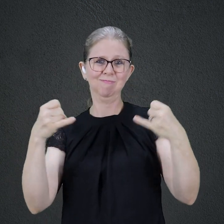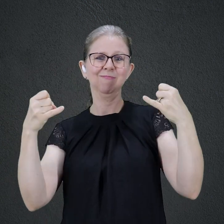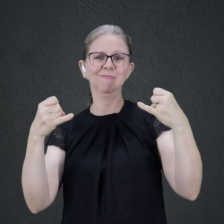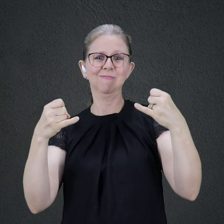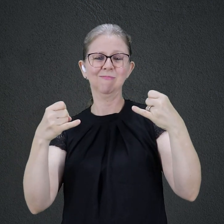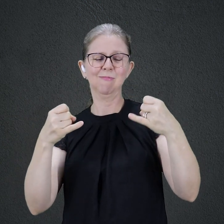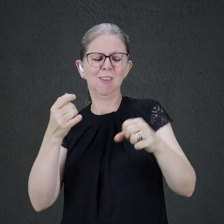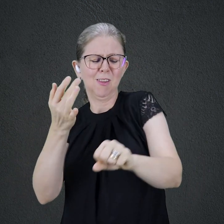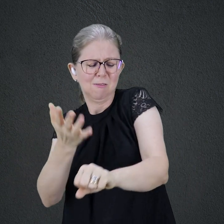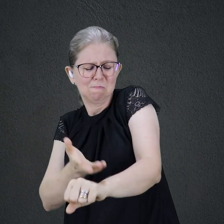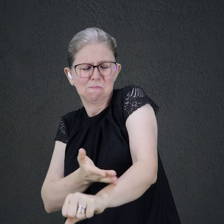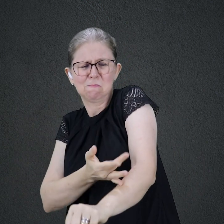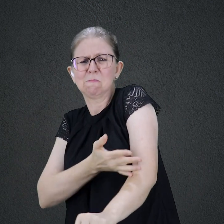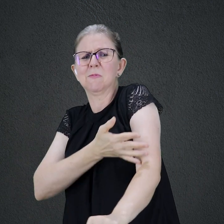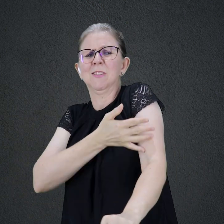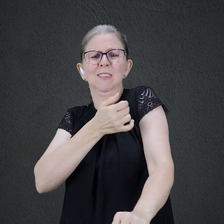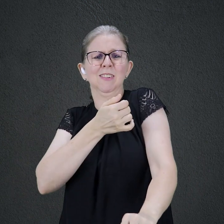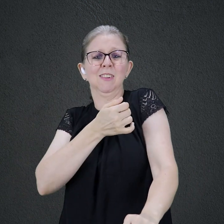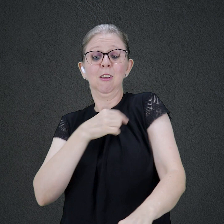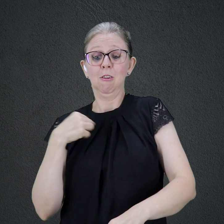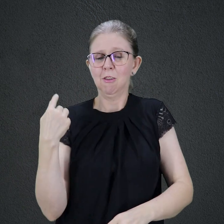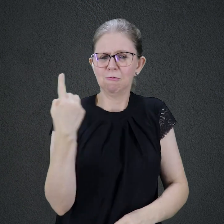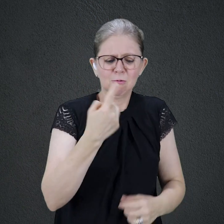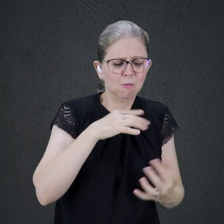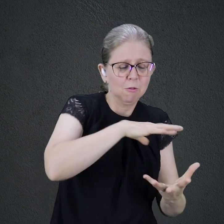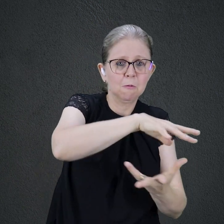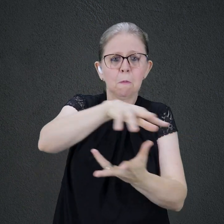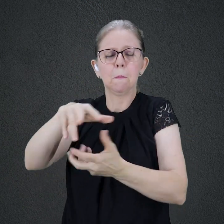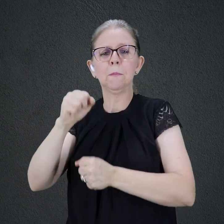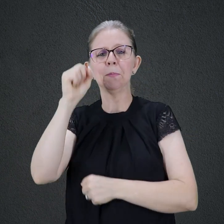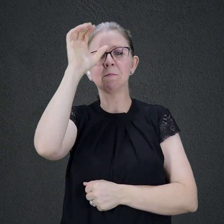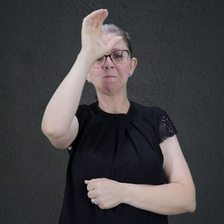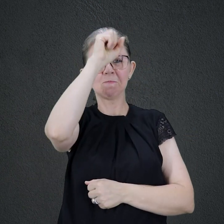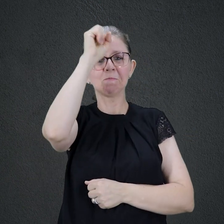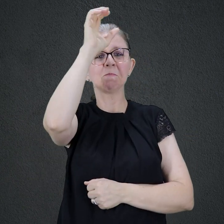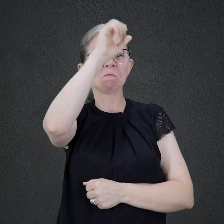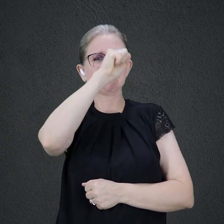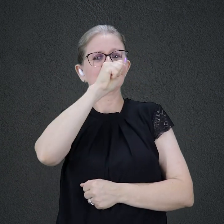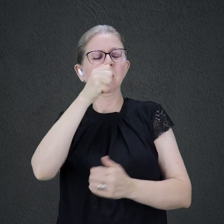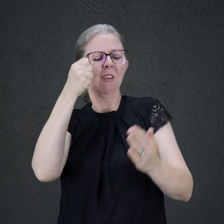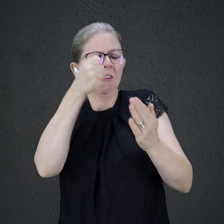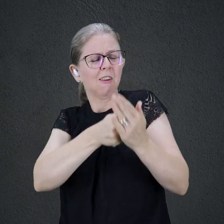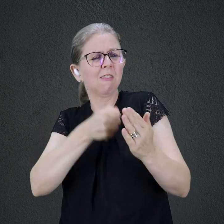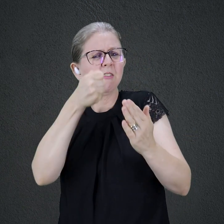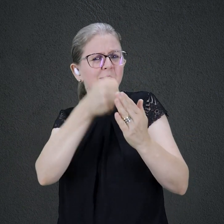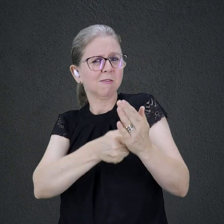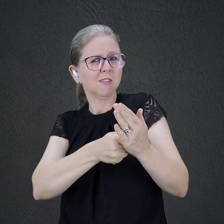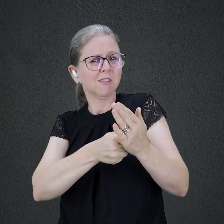lição para o mundo. Até hoje, sua determinação é lembrada. Todos nós podemos enfrentar